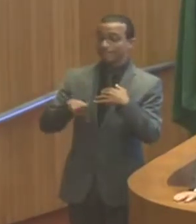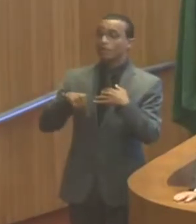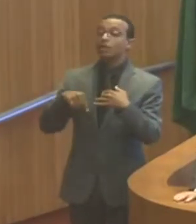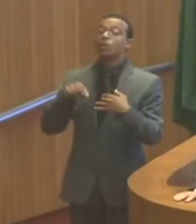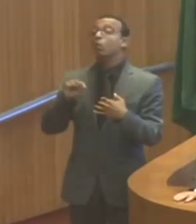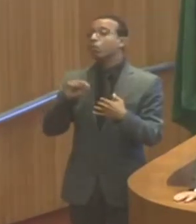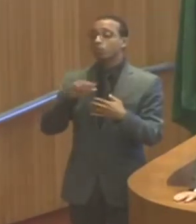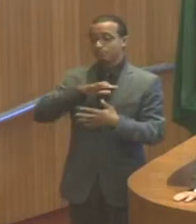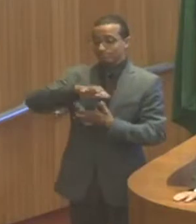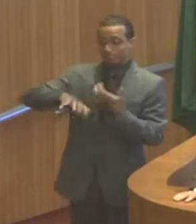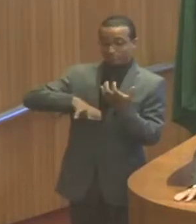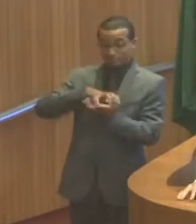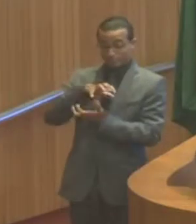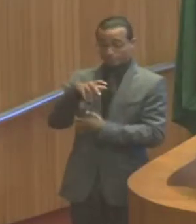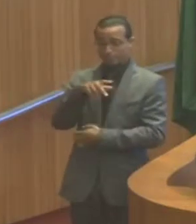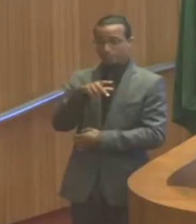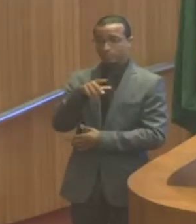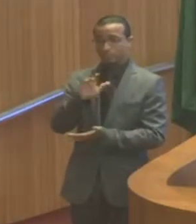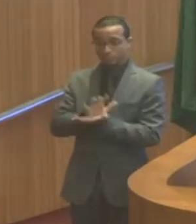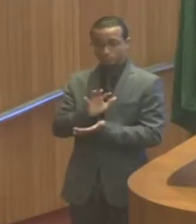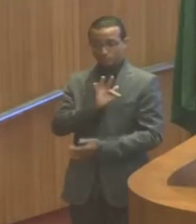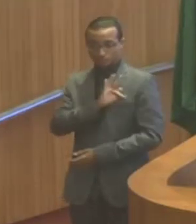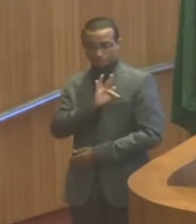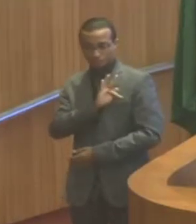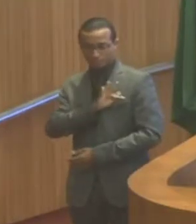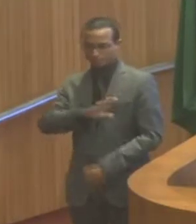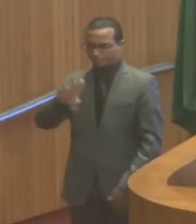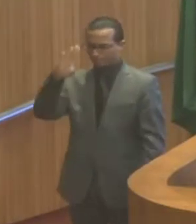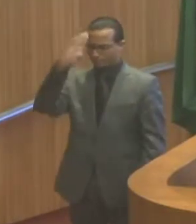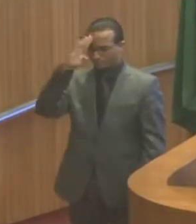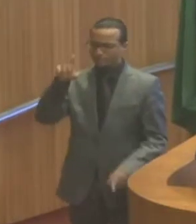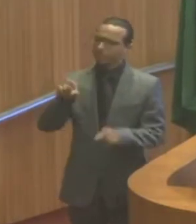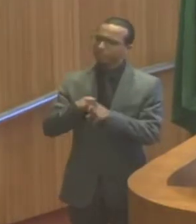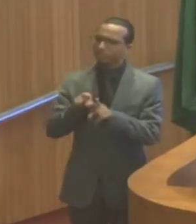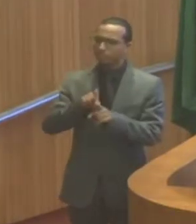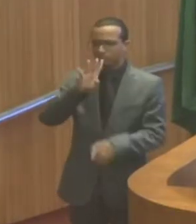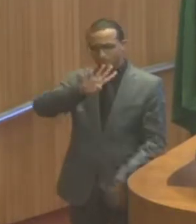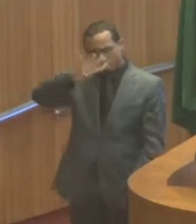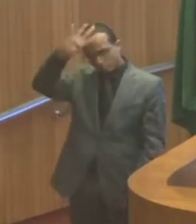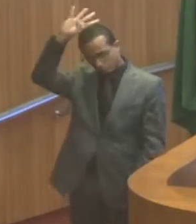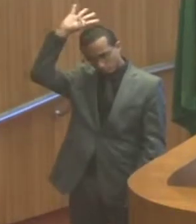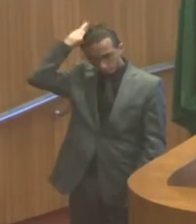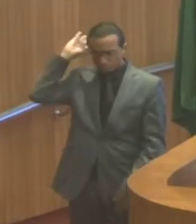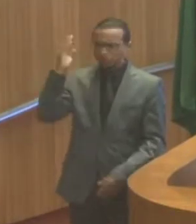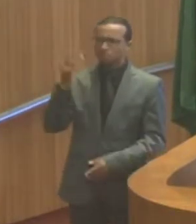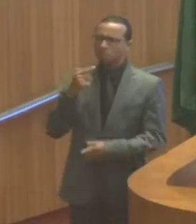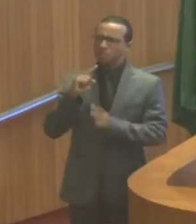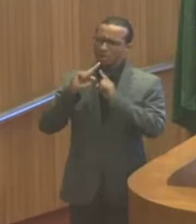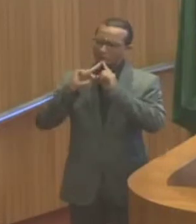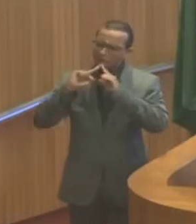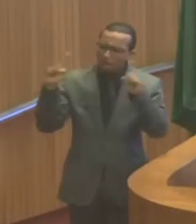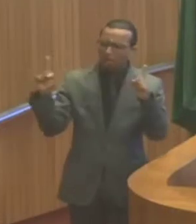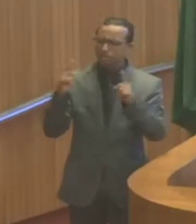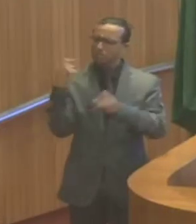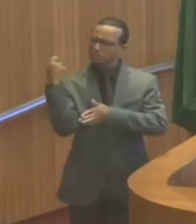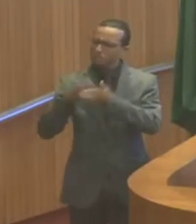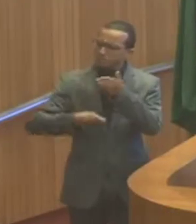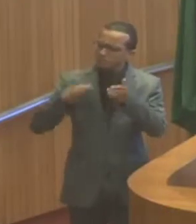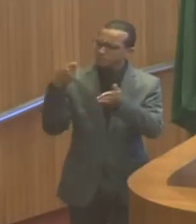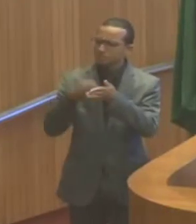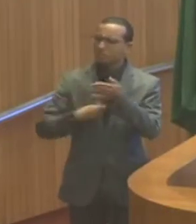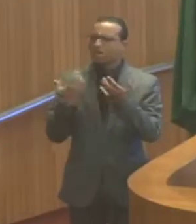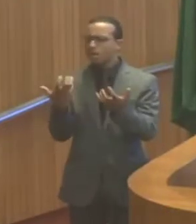militares e do corpo de bombeiro, reivindicando melhores salários, melhores condições de trabalho,